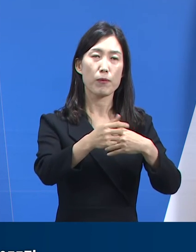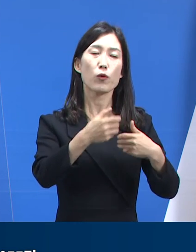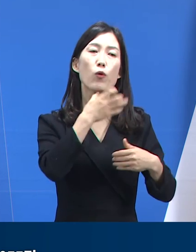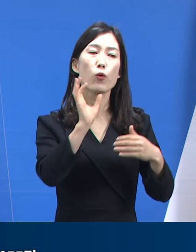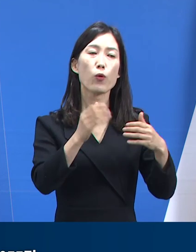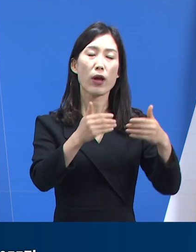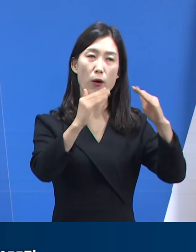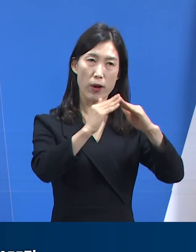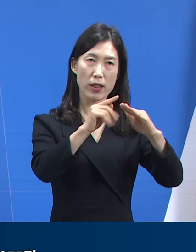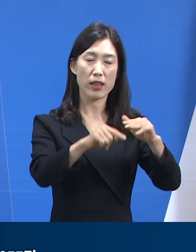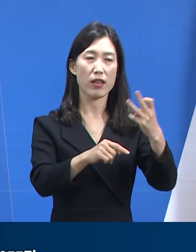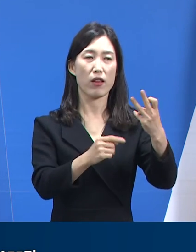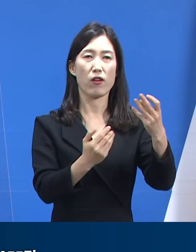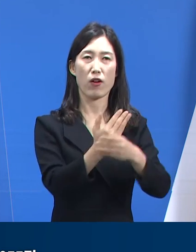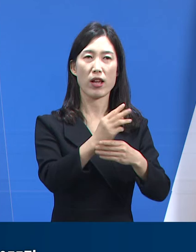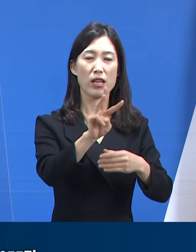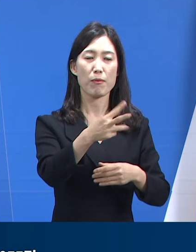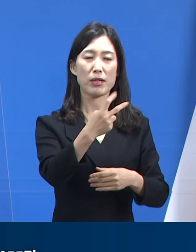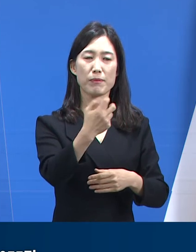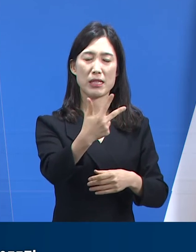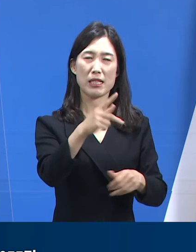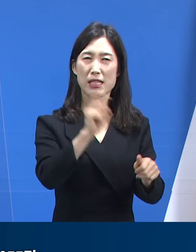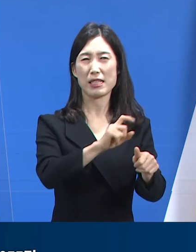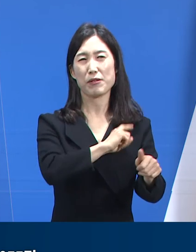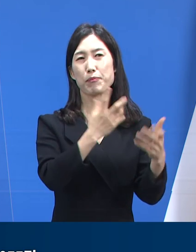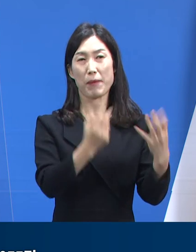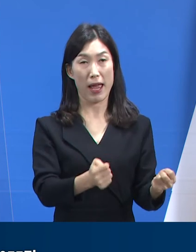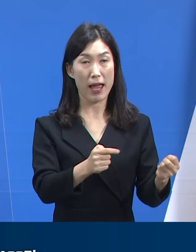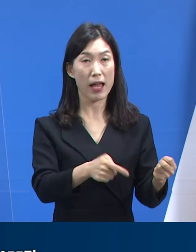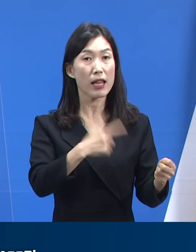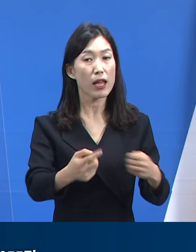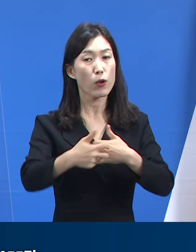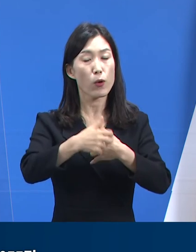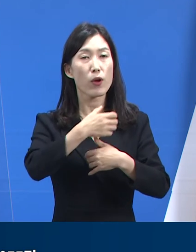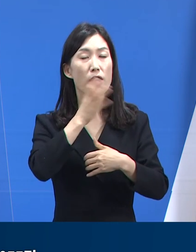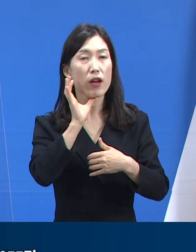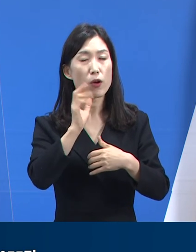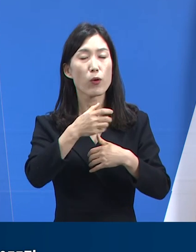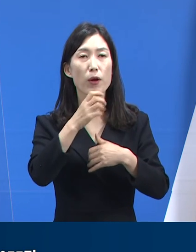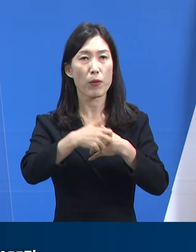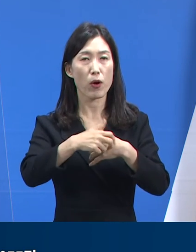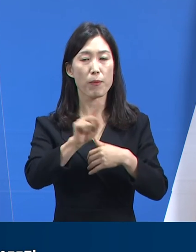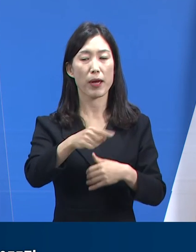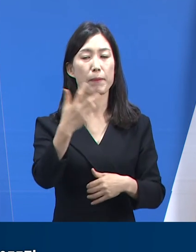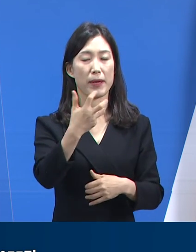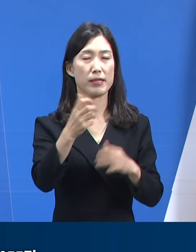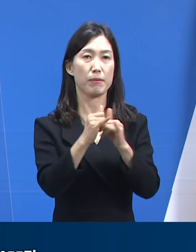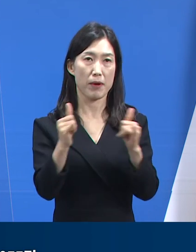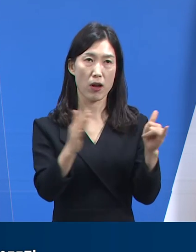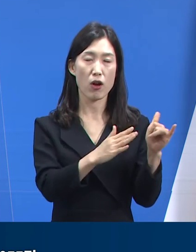13건에 327명으로 가장 많았으며 요양병원 5건 180명,